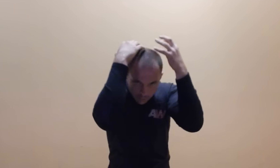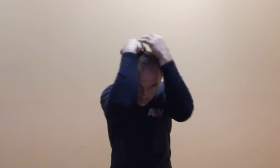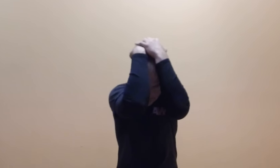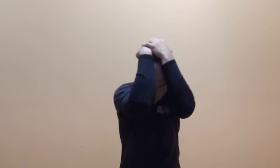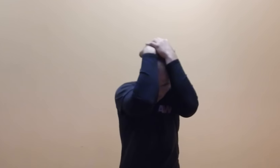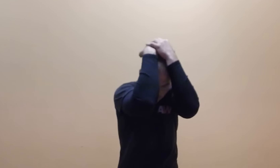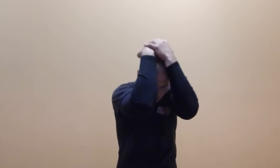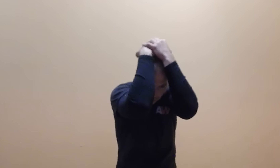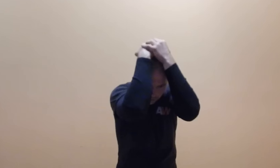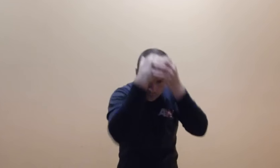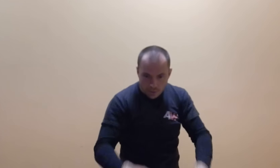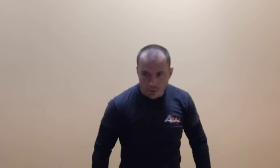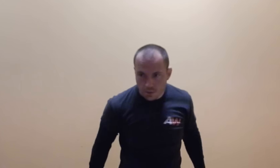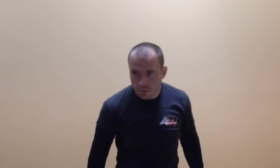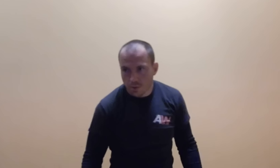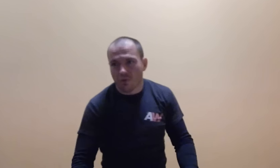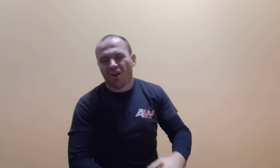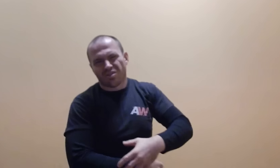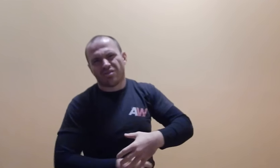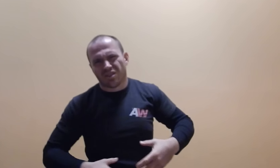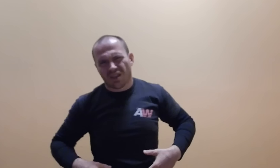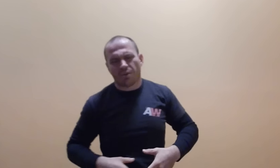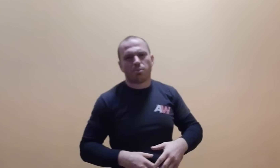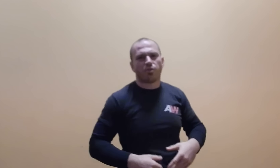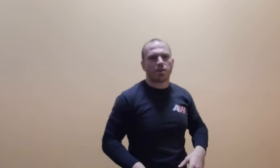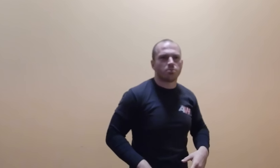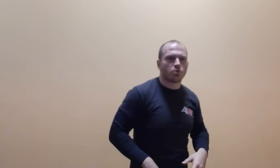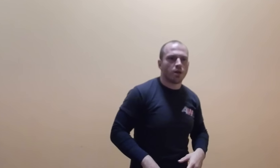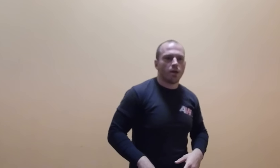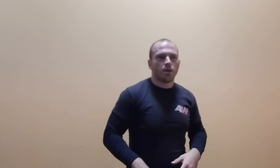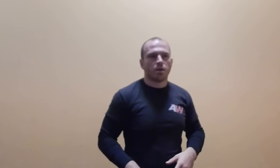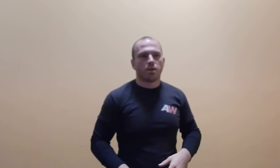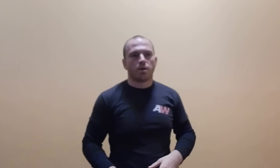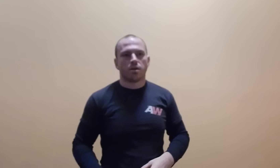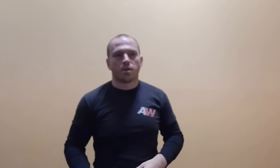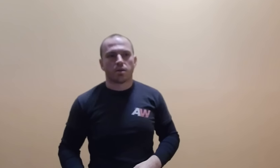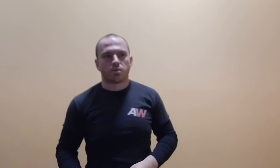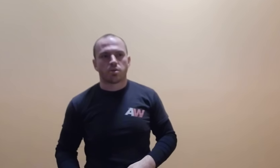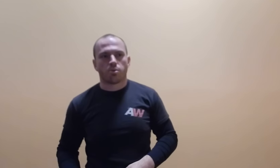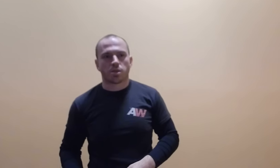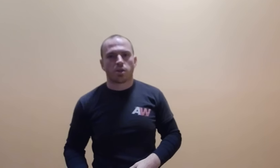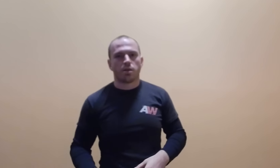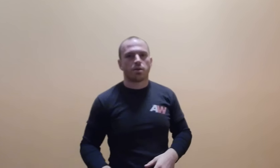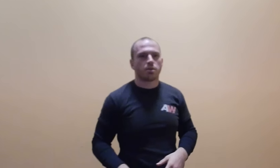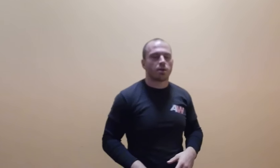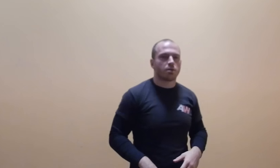podwójnej zasłony głowy, tak, mam otwarty brzuch, drodzy bokserzy, ale jak